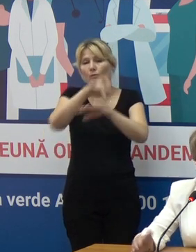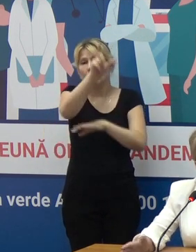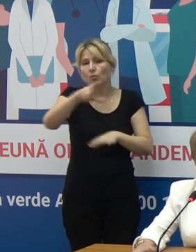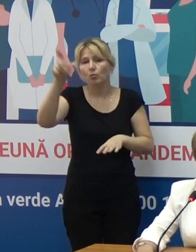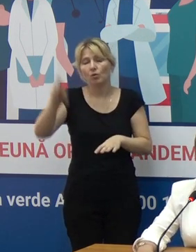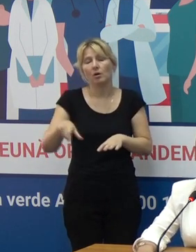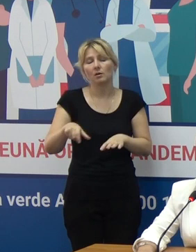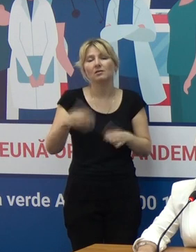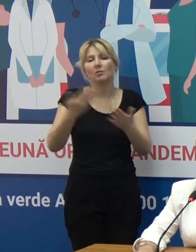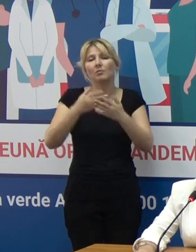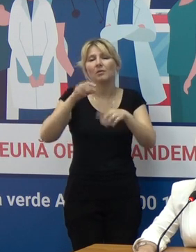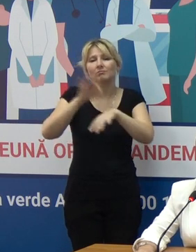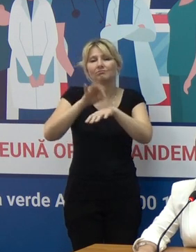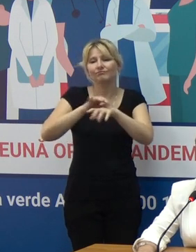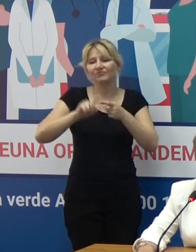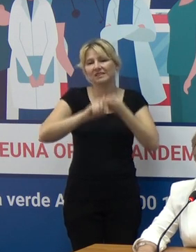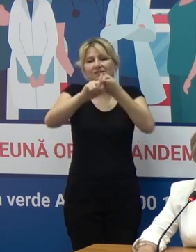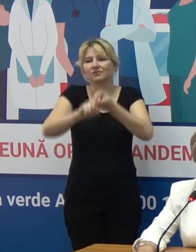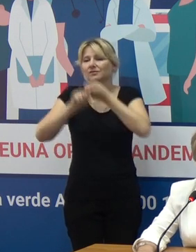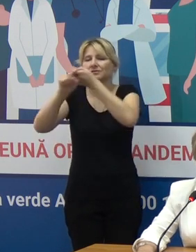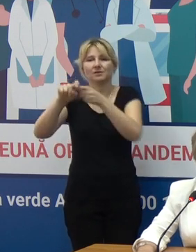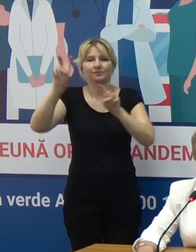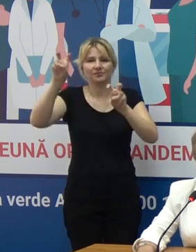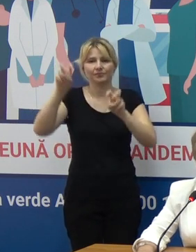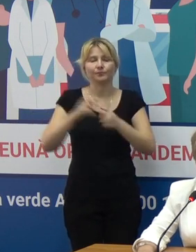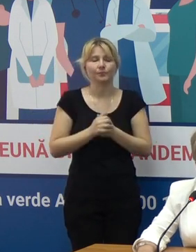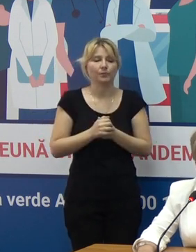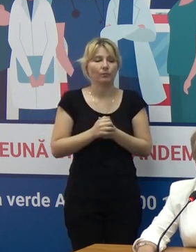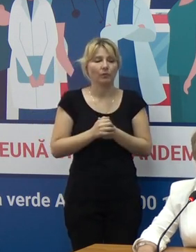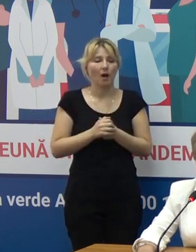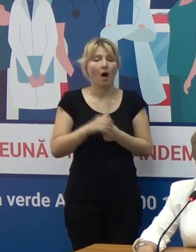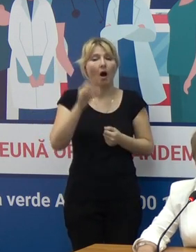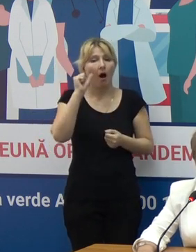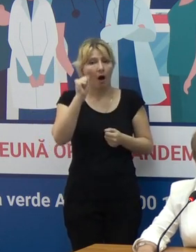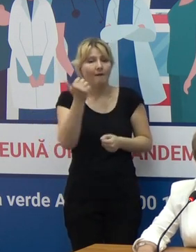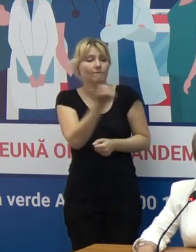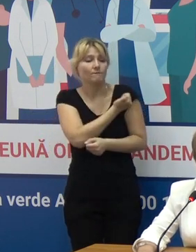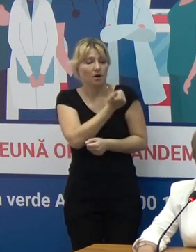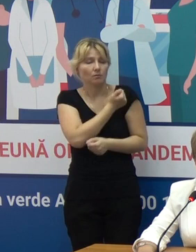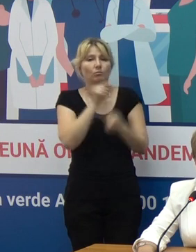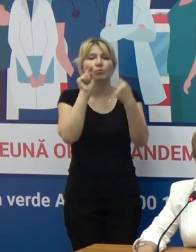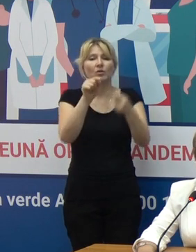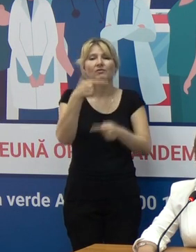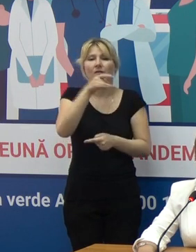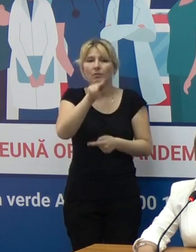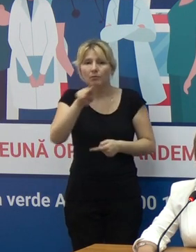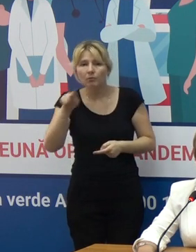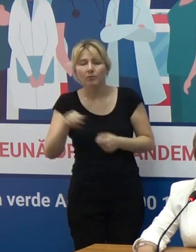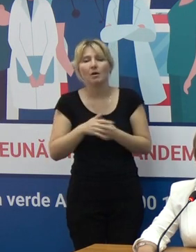bolele transmisibile, infecțioase transmisibile. Ce ține de vaccinarea antigripală sau